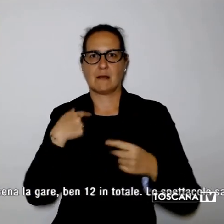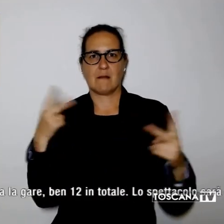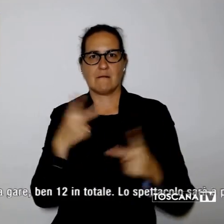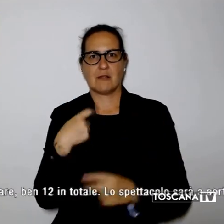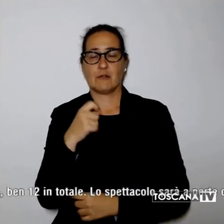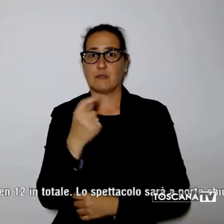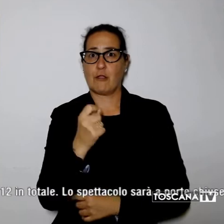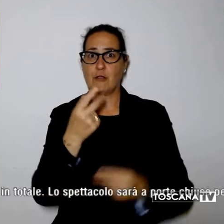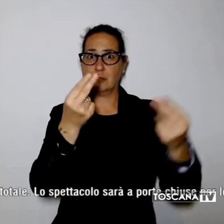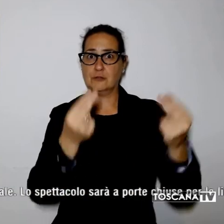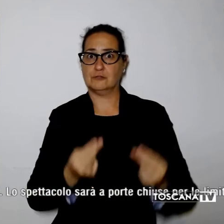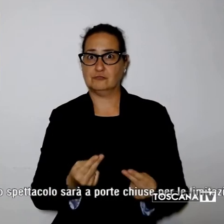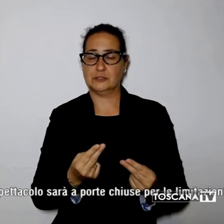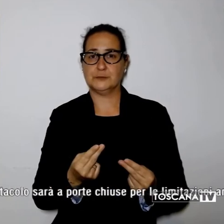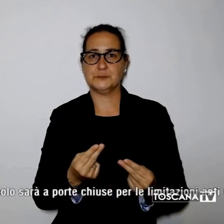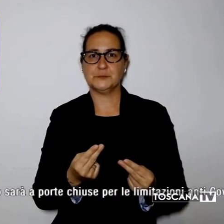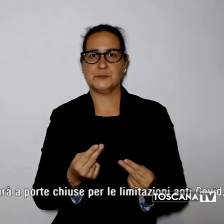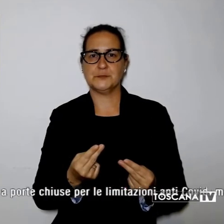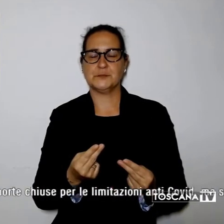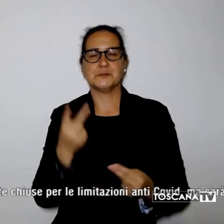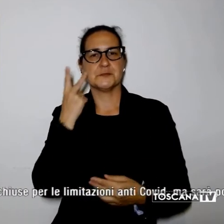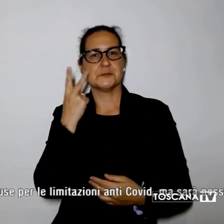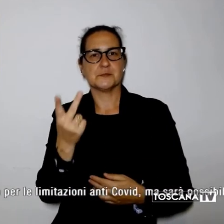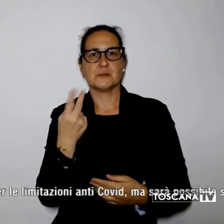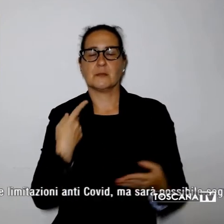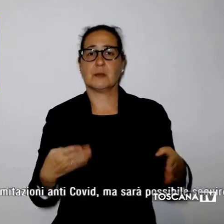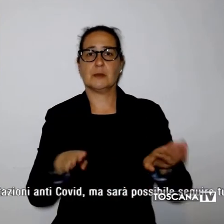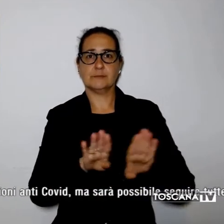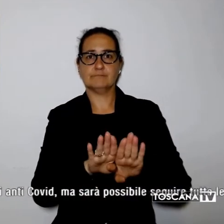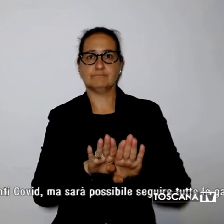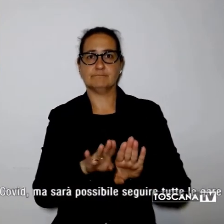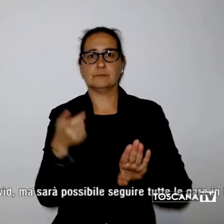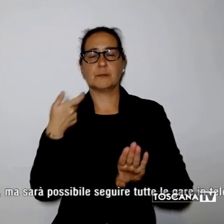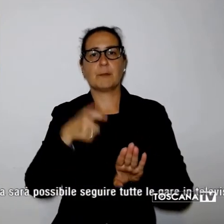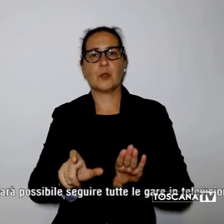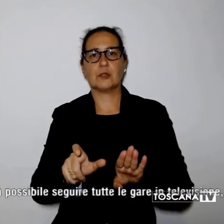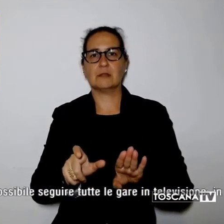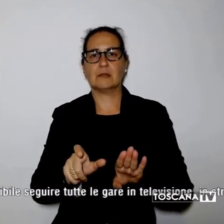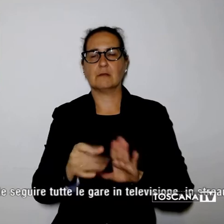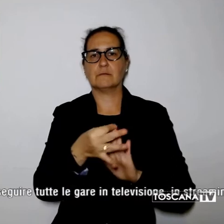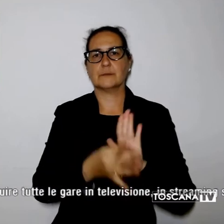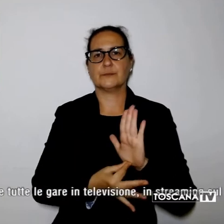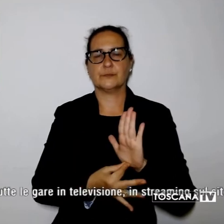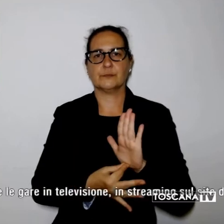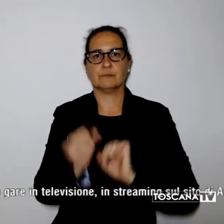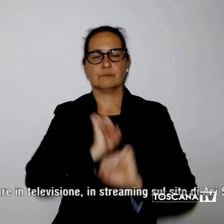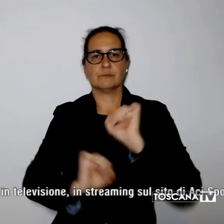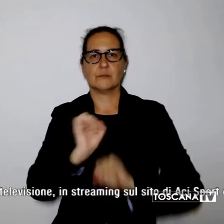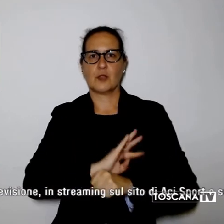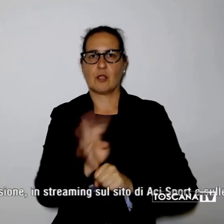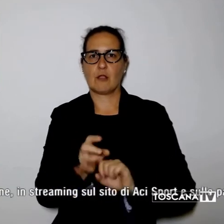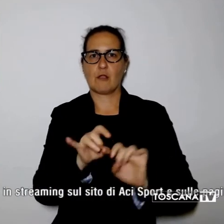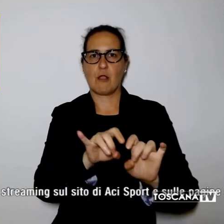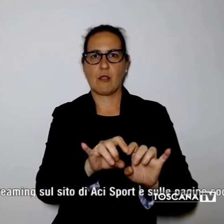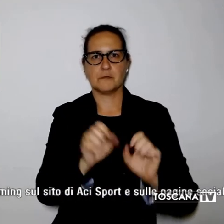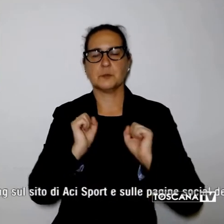totale. Lo spettacolo sarà a porte chiuse per le limitazioni anti-Covid ma sarà possibile seguire tutte le